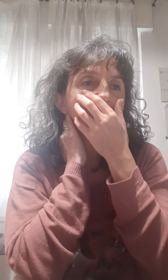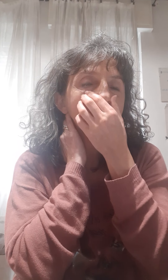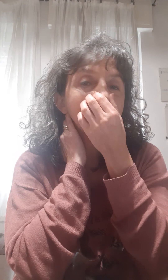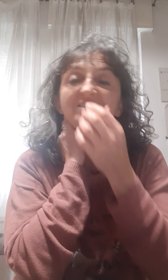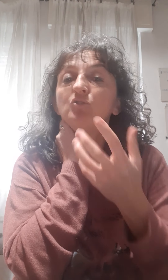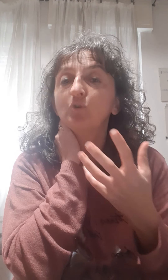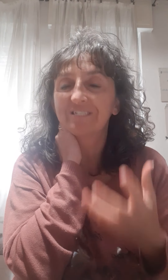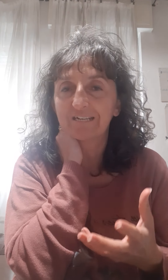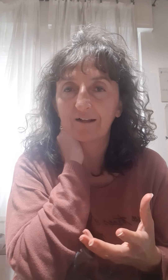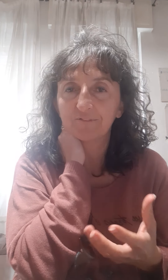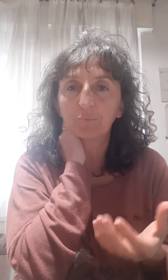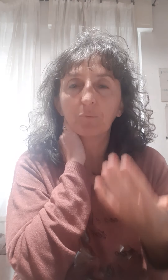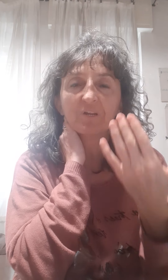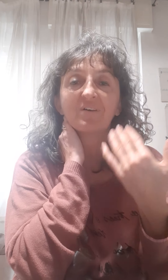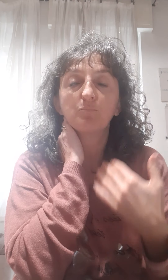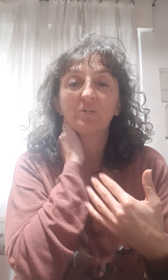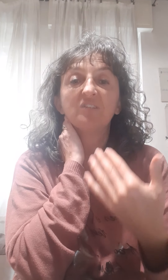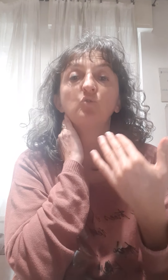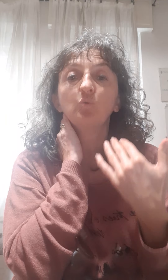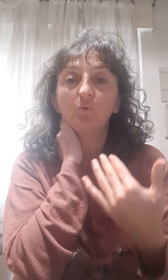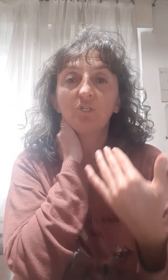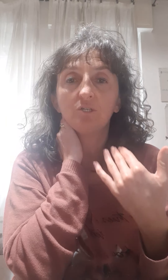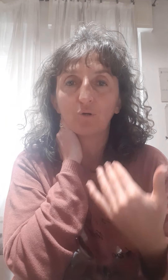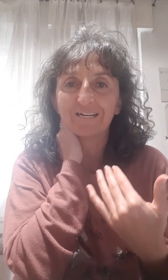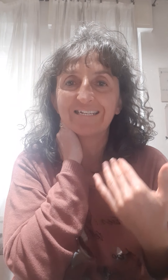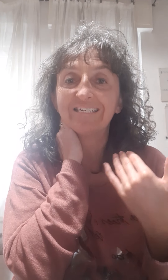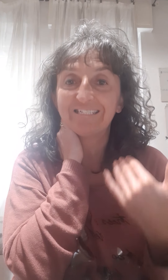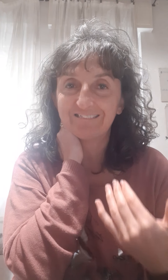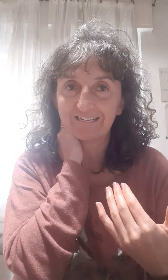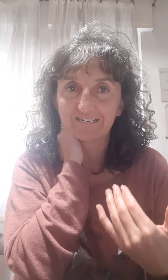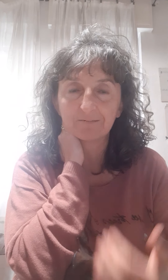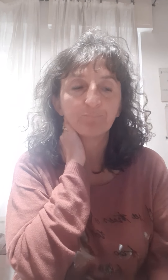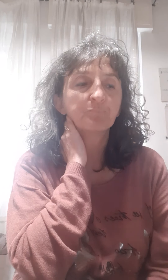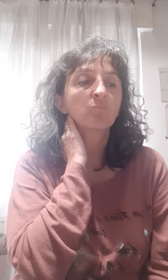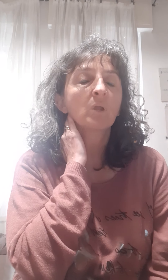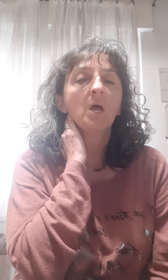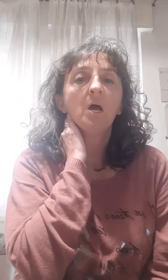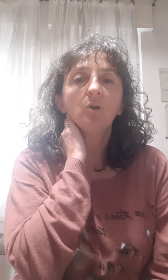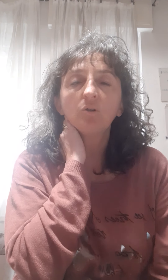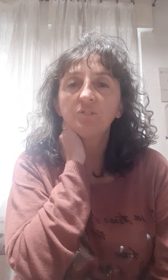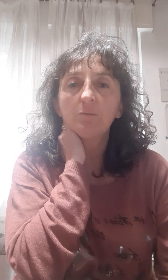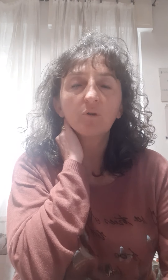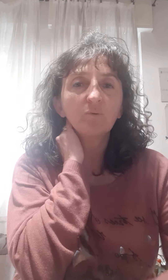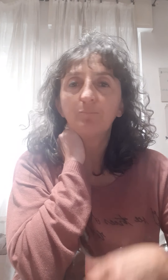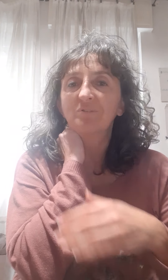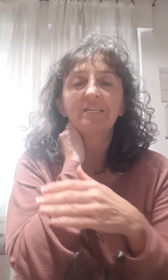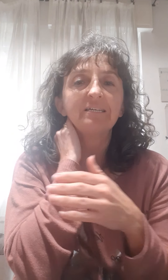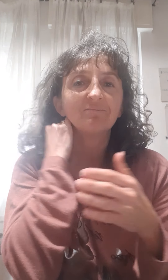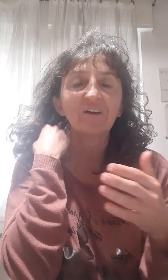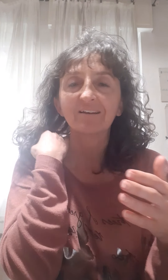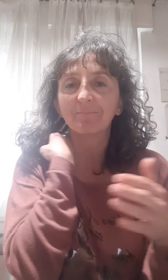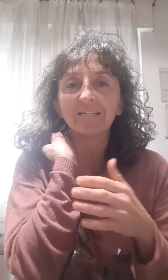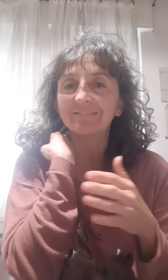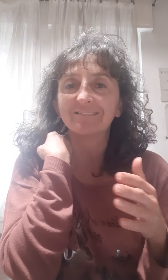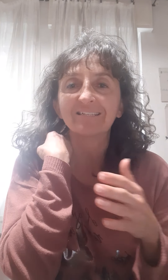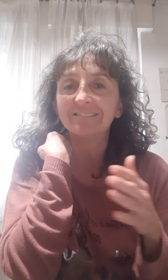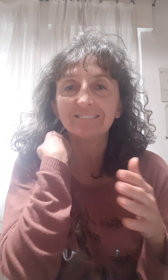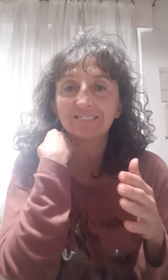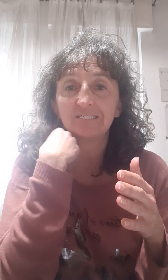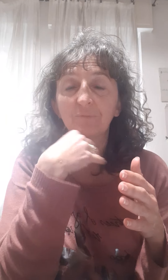disintossicanti, proprio perché va a ripulire tutti gli organi interni. L'olio di limone quindi possiede veramente tantissime